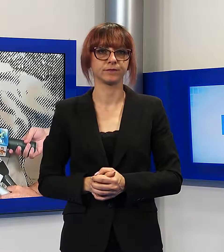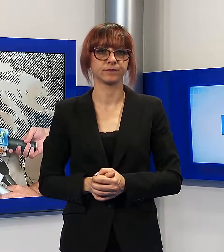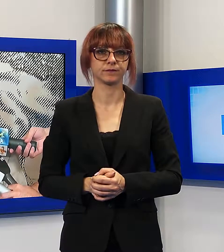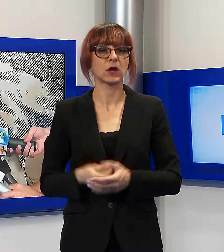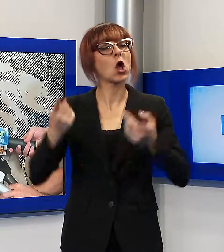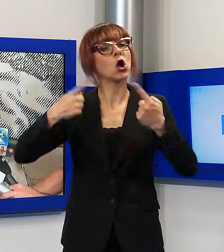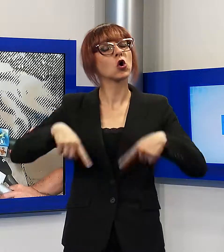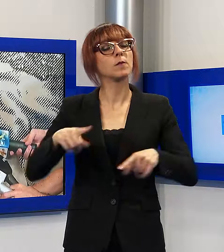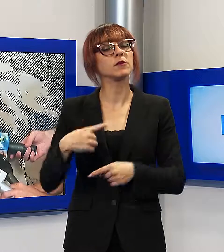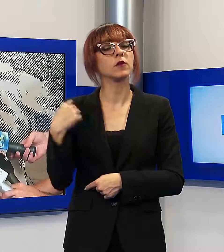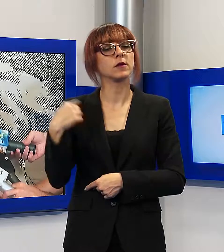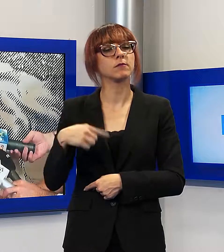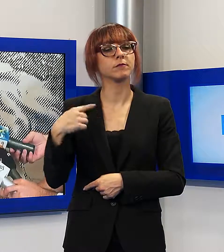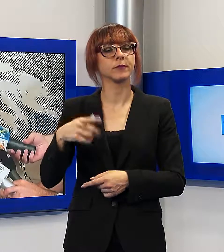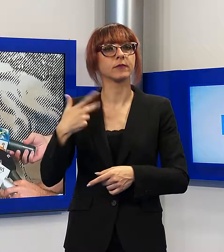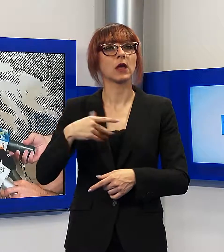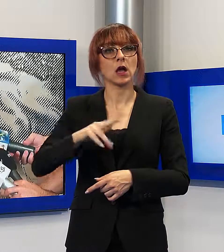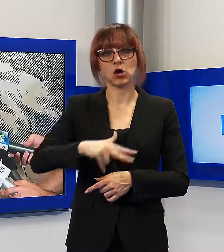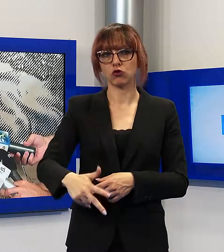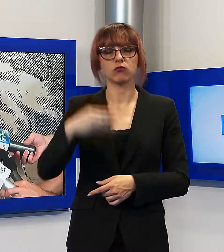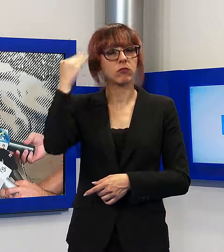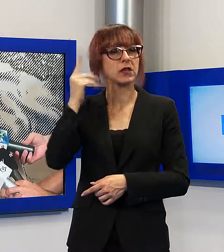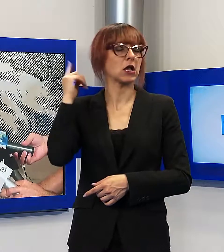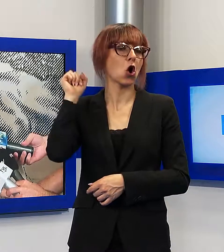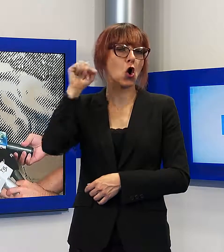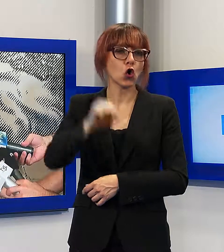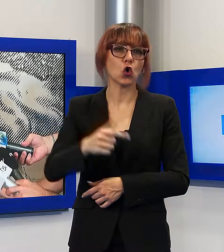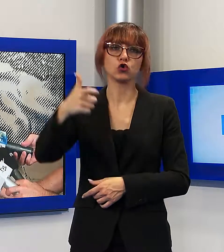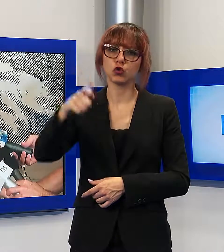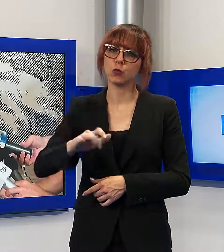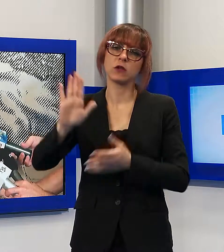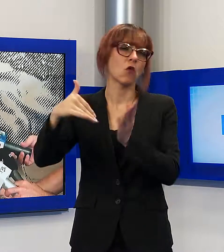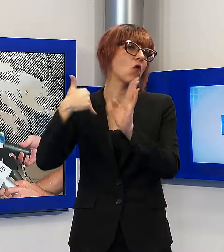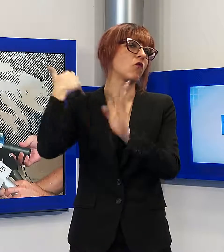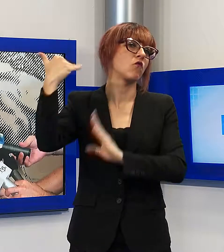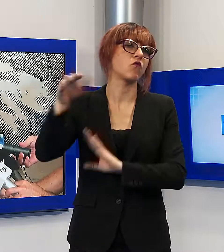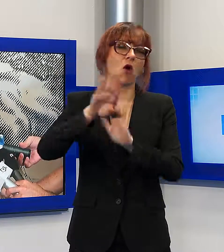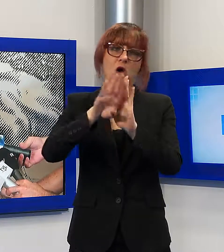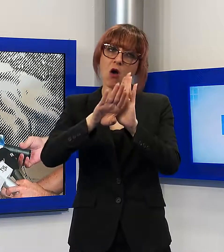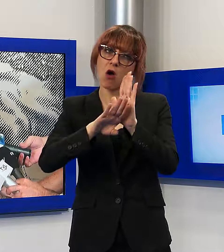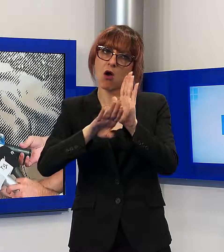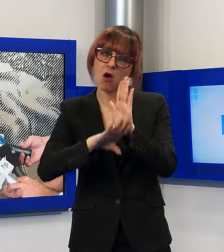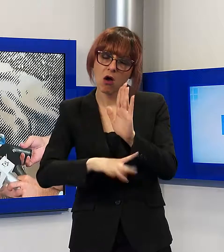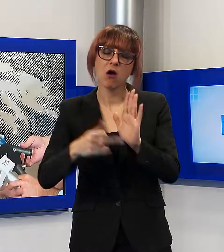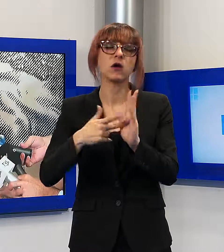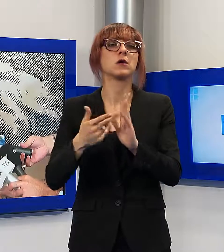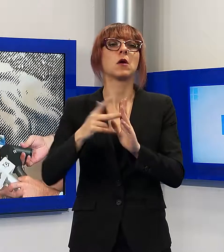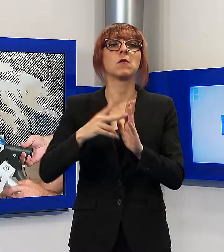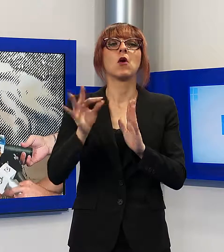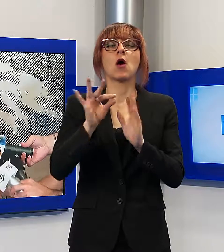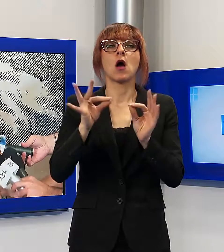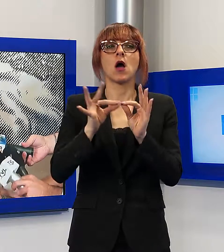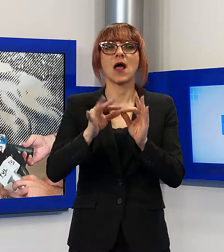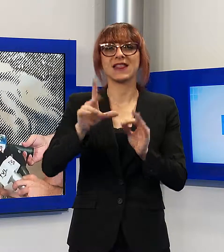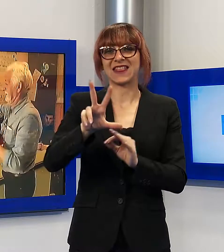licenziare con parere contrario a questa proposta di legge, in quanto ben al di fuori dei parametri stabiliti dalla risoluzione 39 del